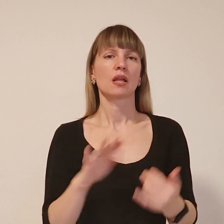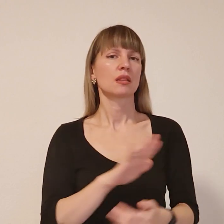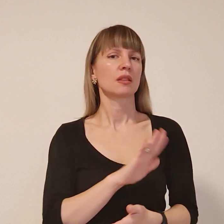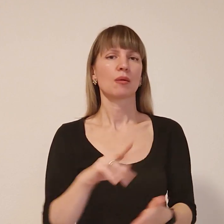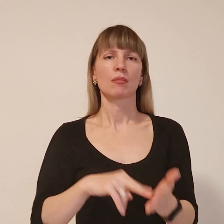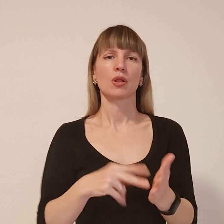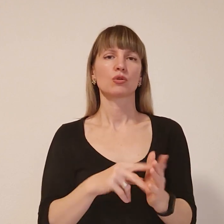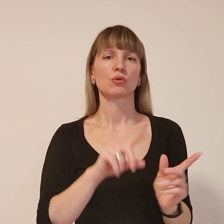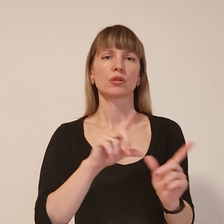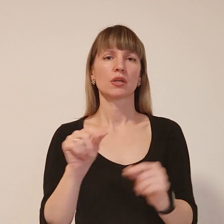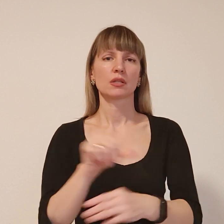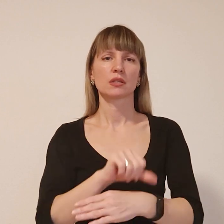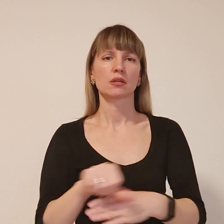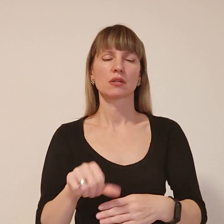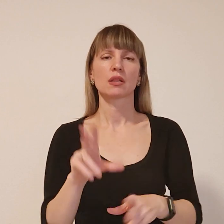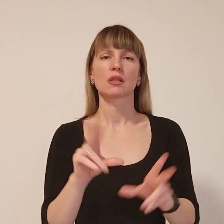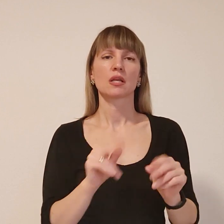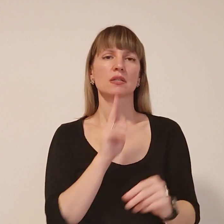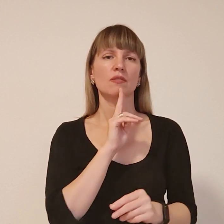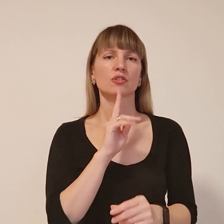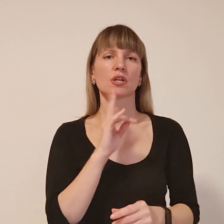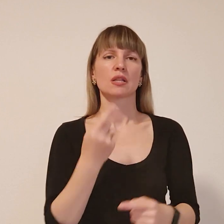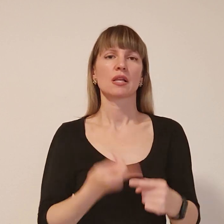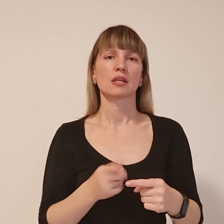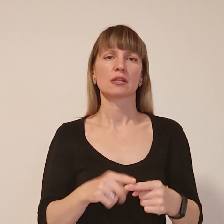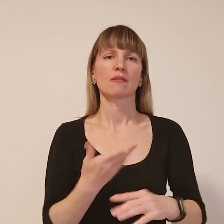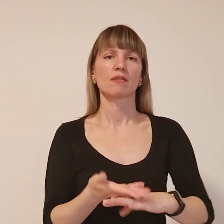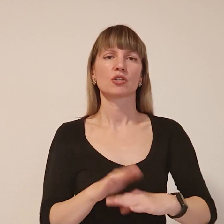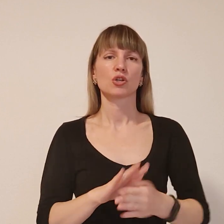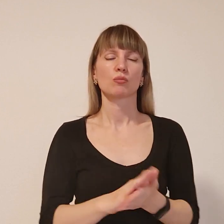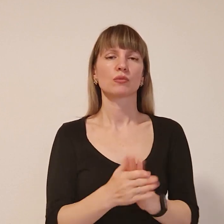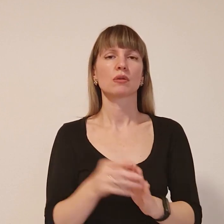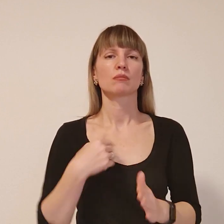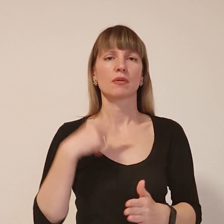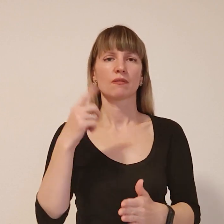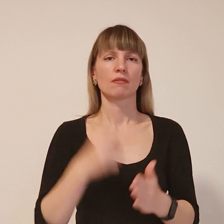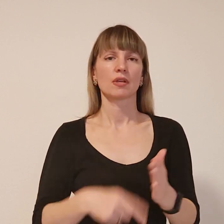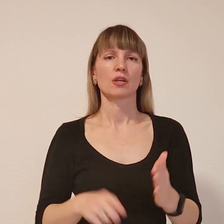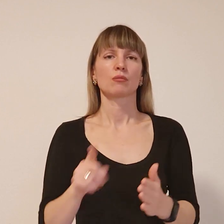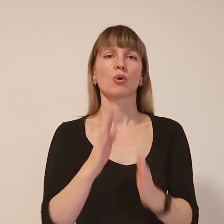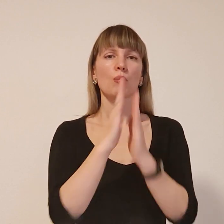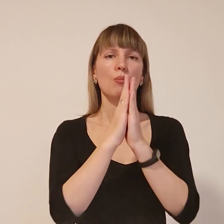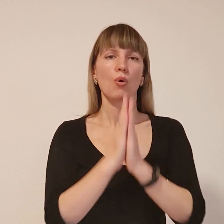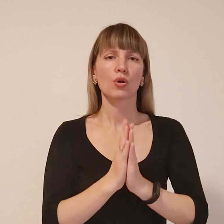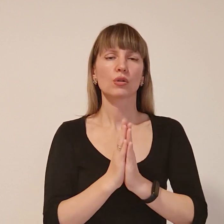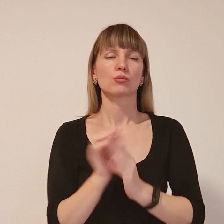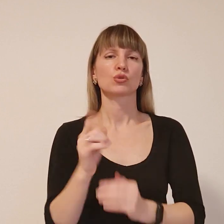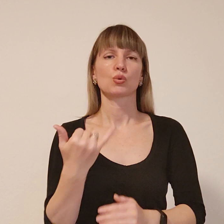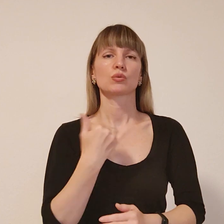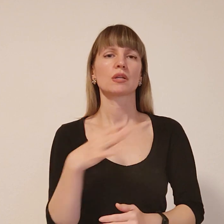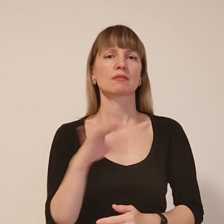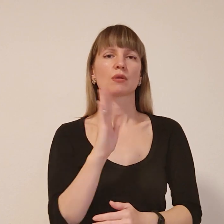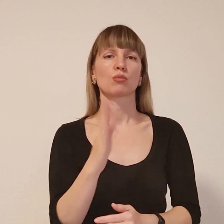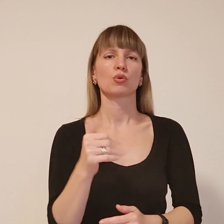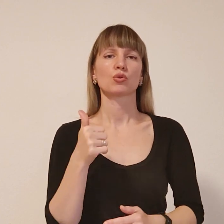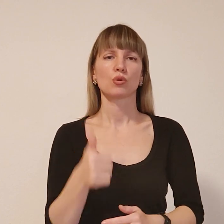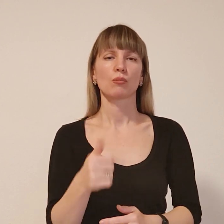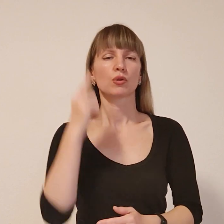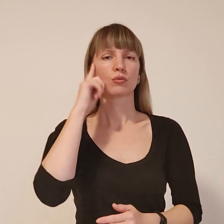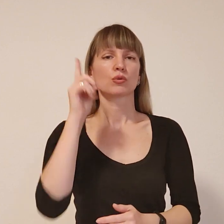їхати за кордон, незважаючи на ці важкі обставини. Надіємося і молимося, щоб у нас все було добре. Думаю, що після перемоги